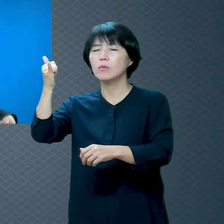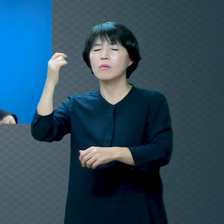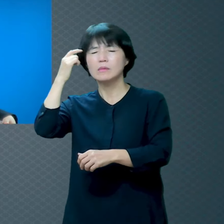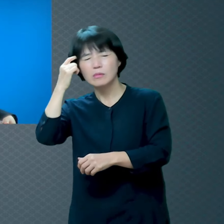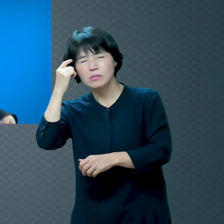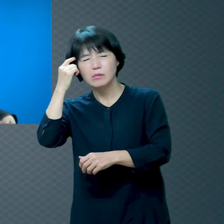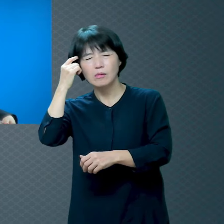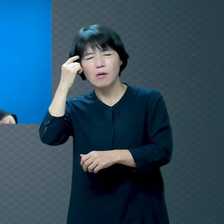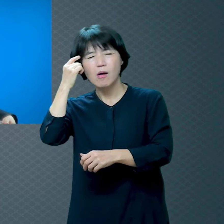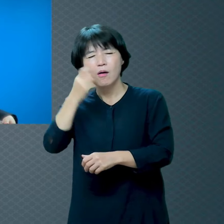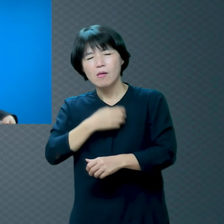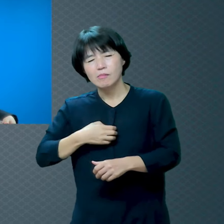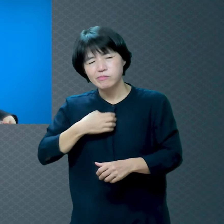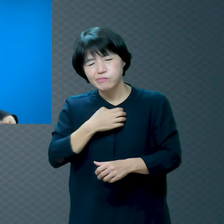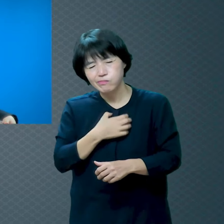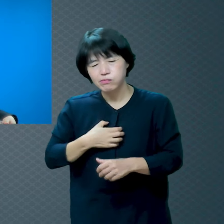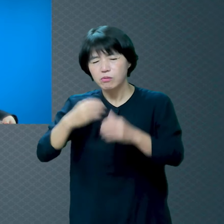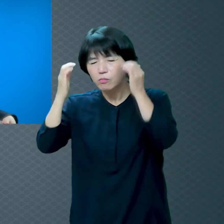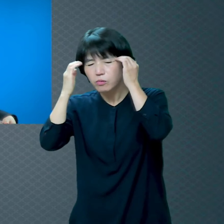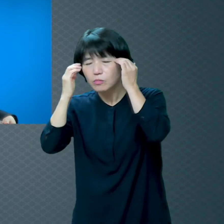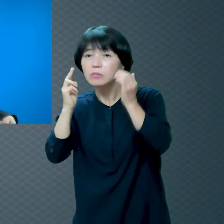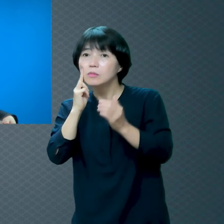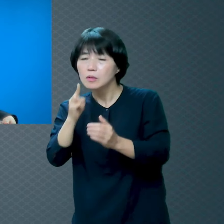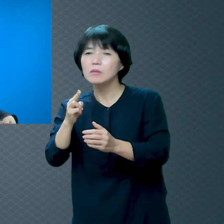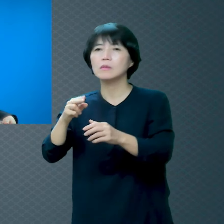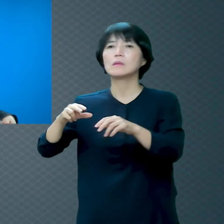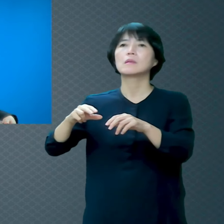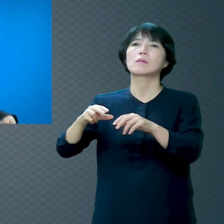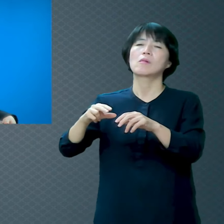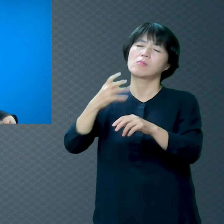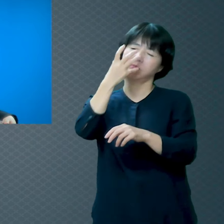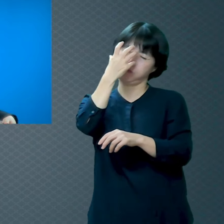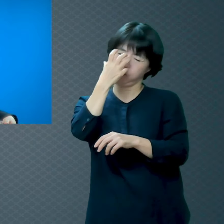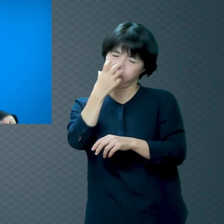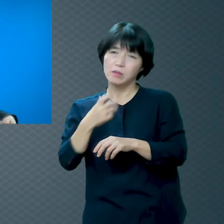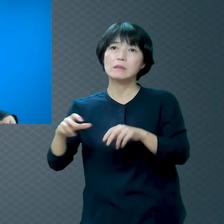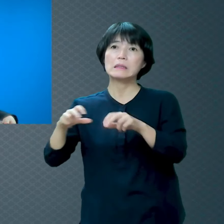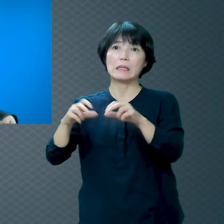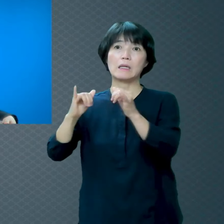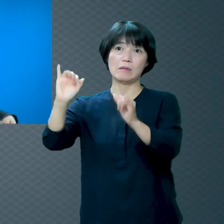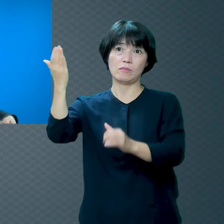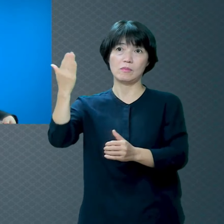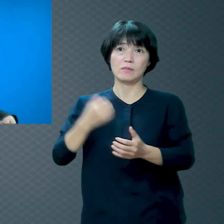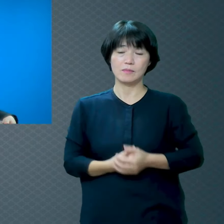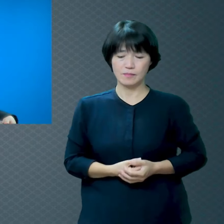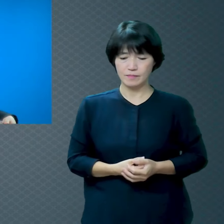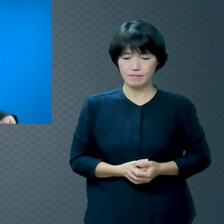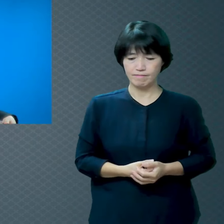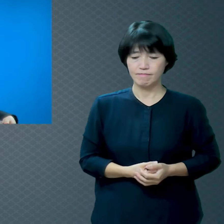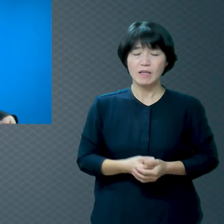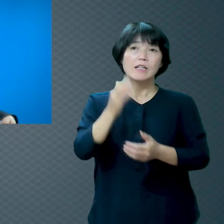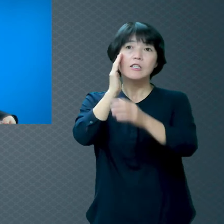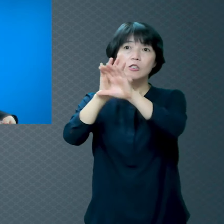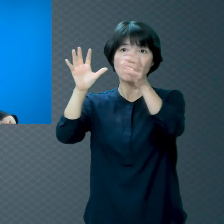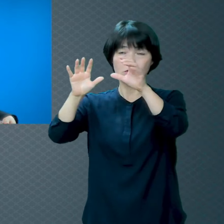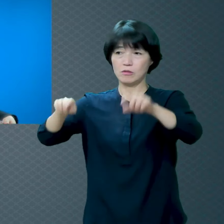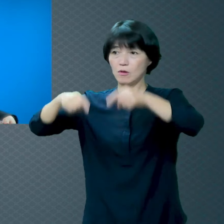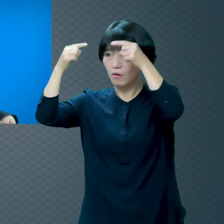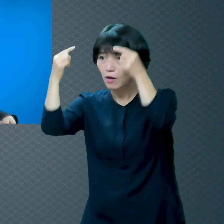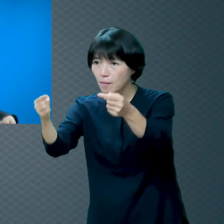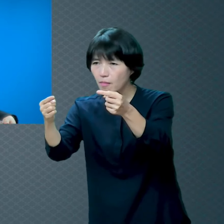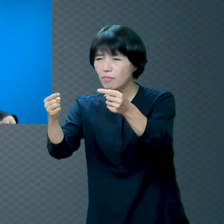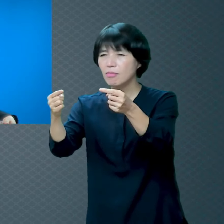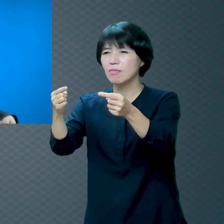있어요? 아픈 것이 다시 있지 아니하리니 제가 성경 많은 말씀